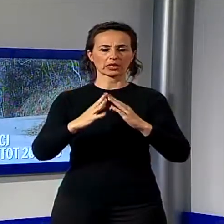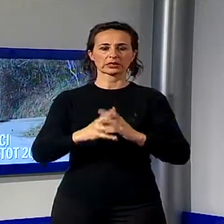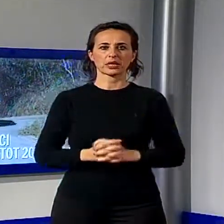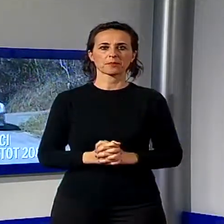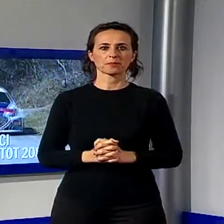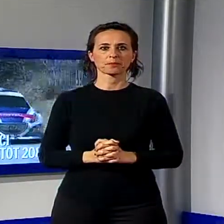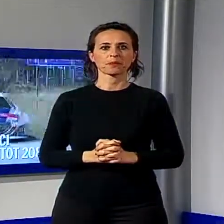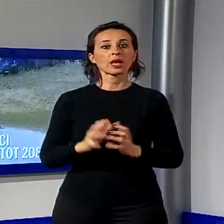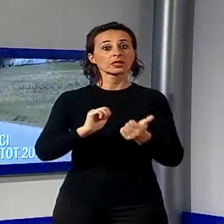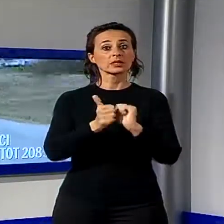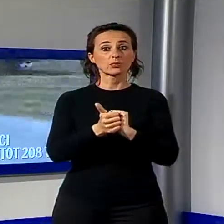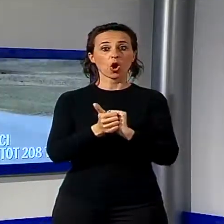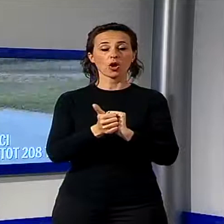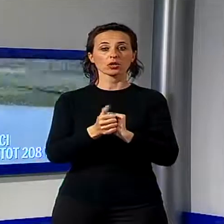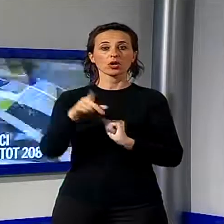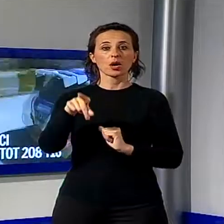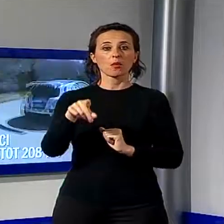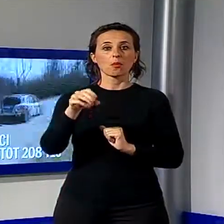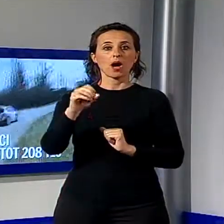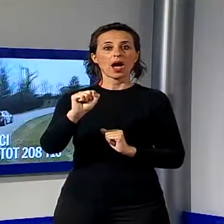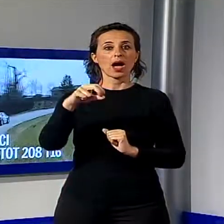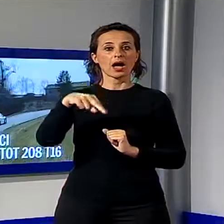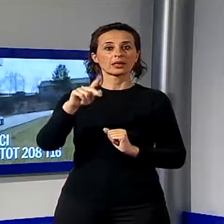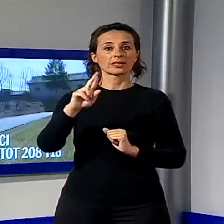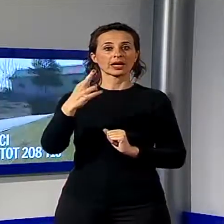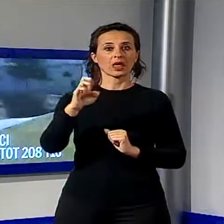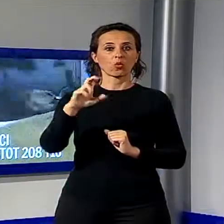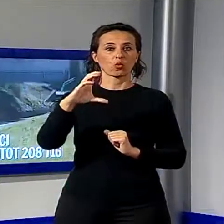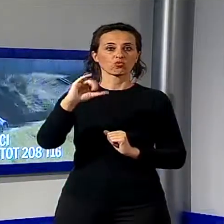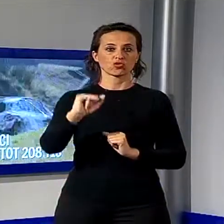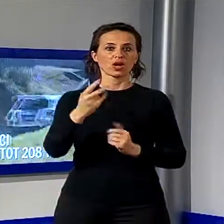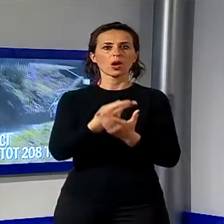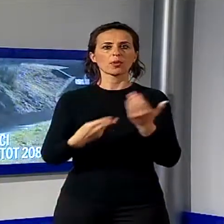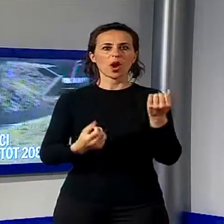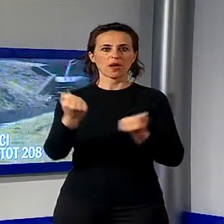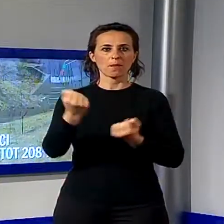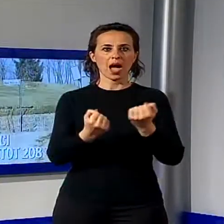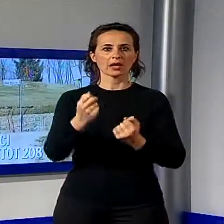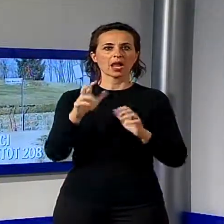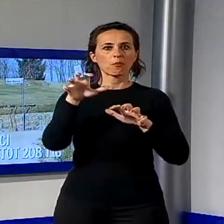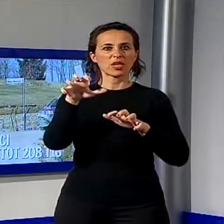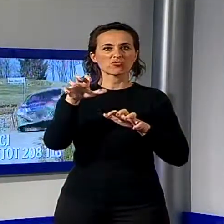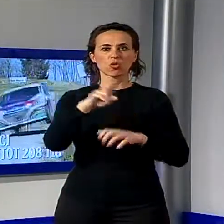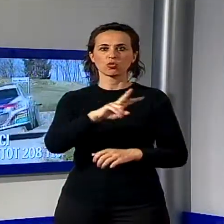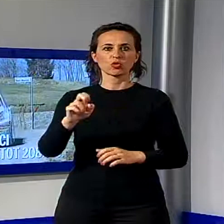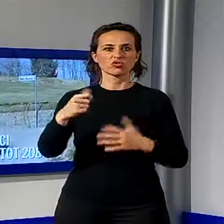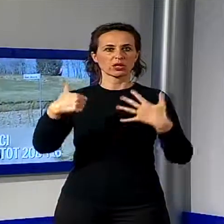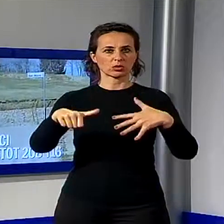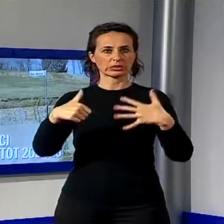Andreucci prova la Peugeot 208 T16, le immagini in esclusiva dell'8 volte campione italiano che sta provando la vettura sulle